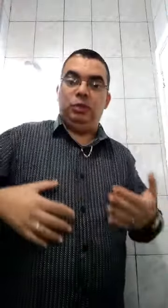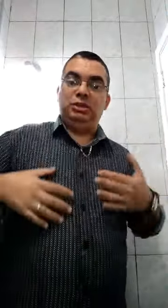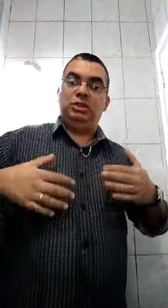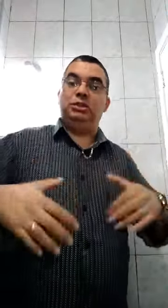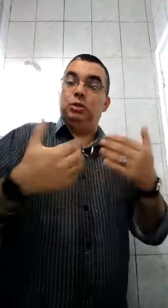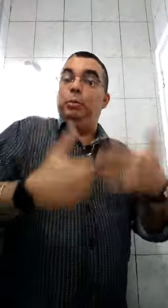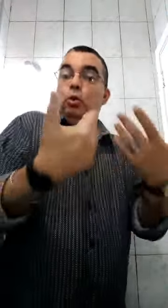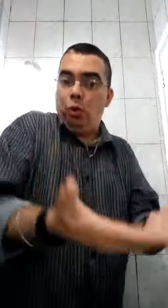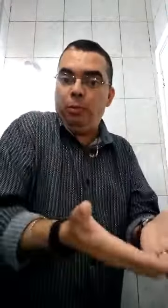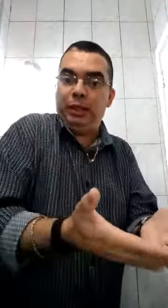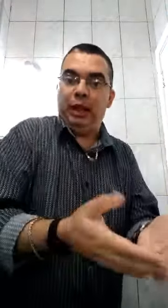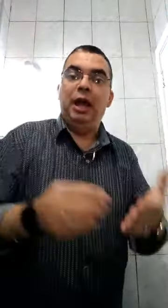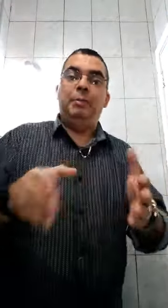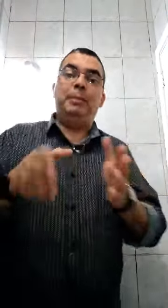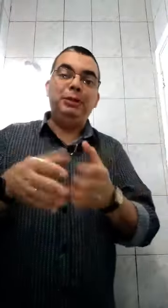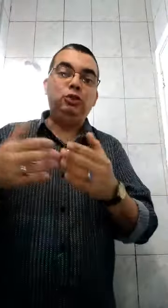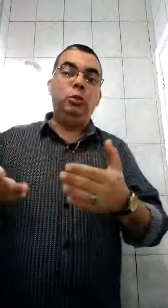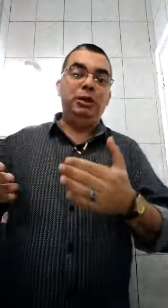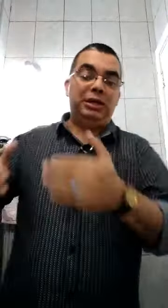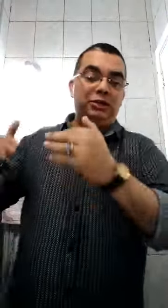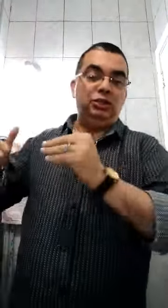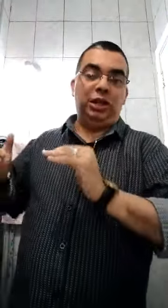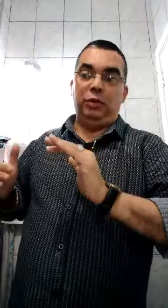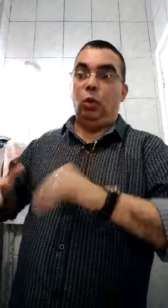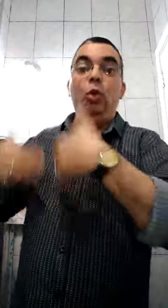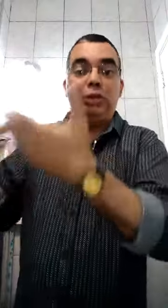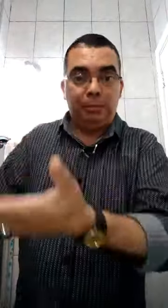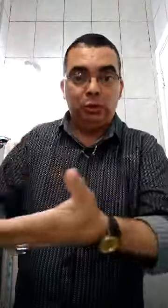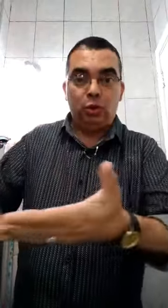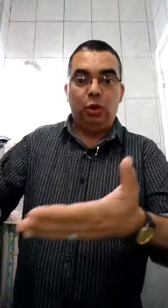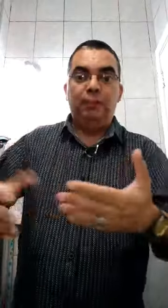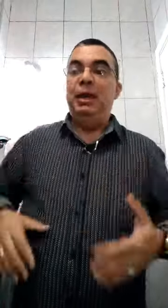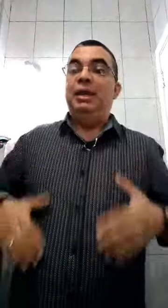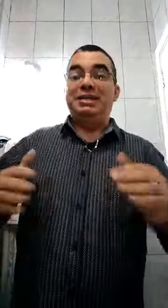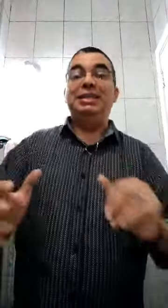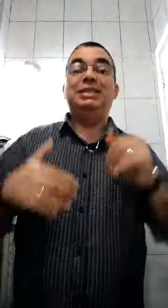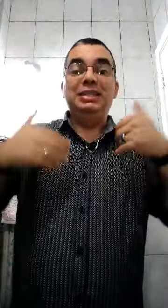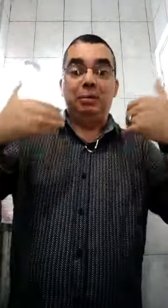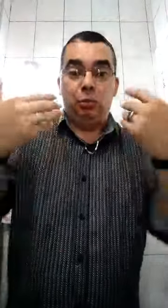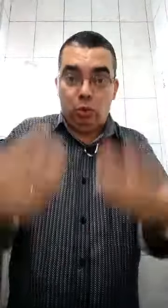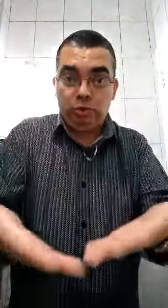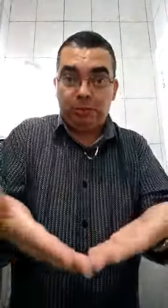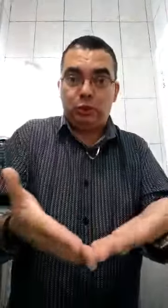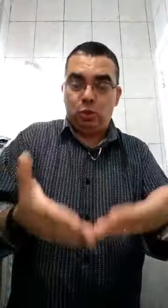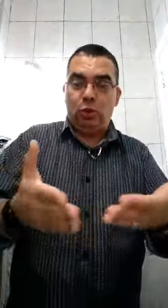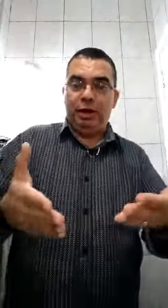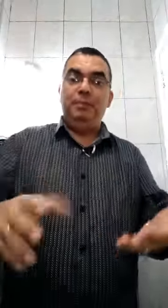Eu tenho que sentir tesão pelo corpo dela. Porque a partir do momento que a gente está vendo outra pessoa e se excita por outra pessoa, né,